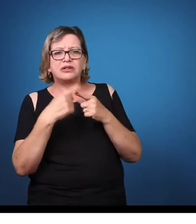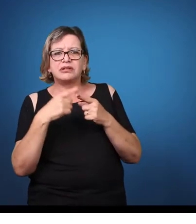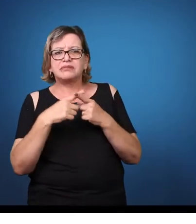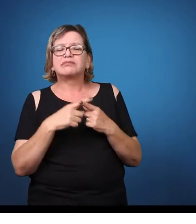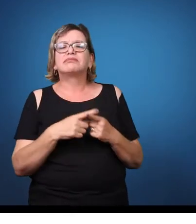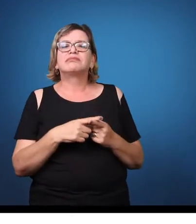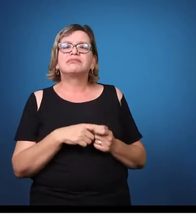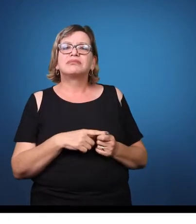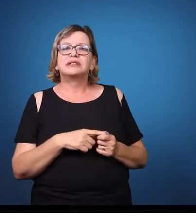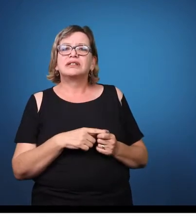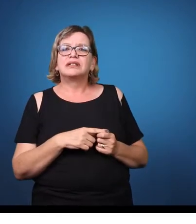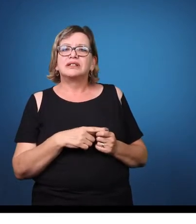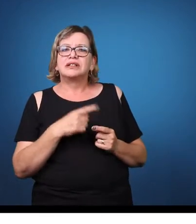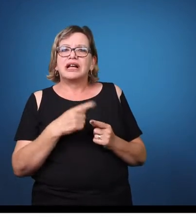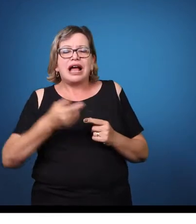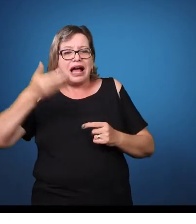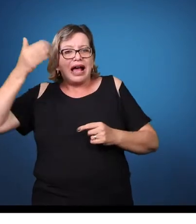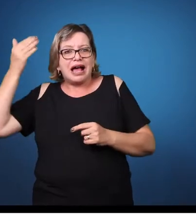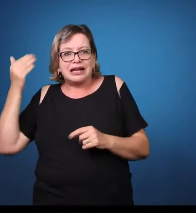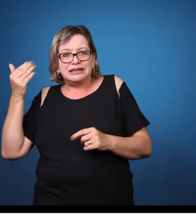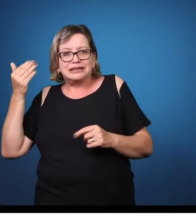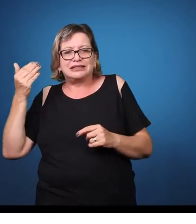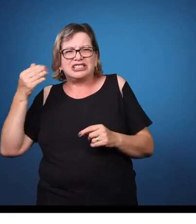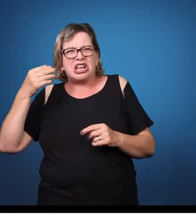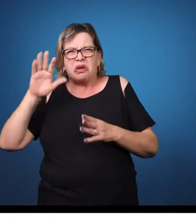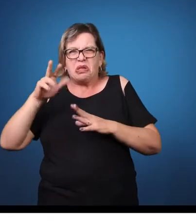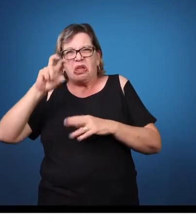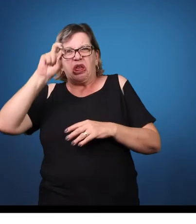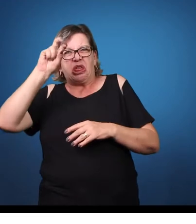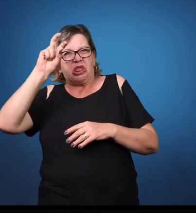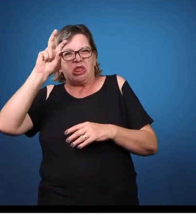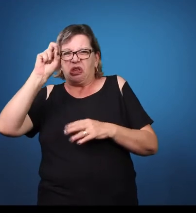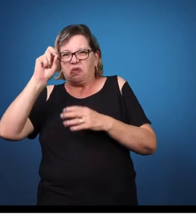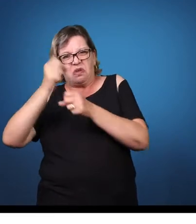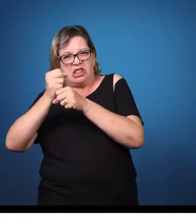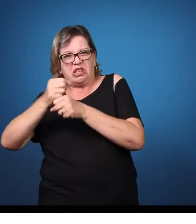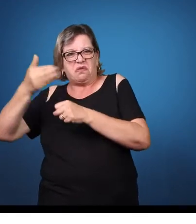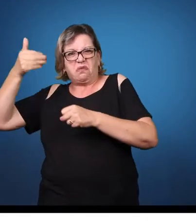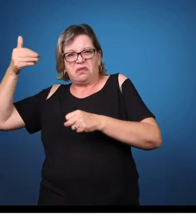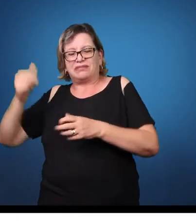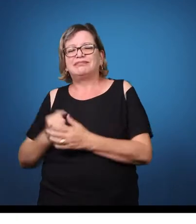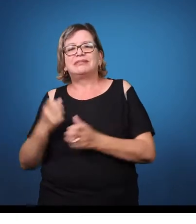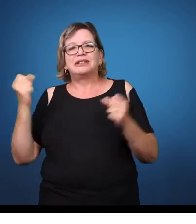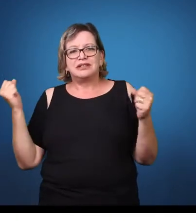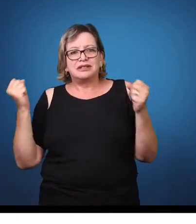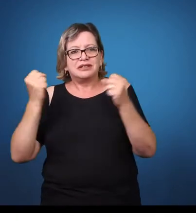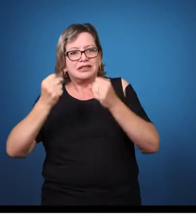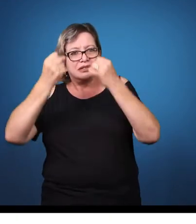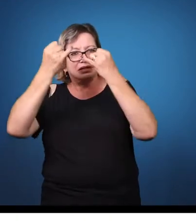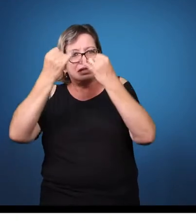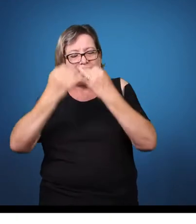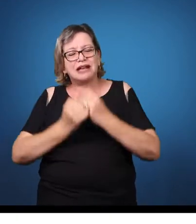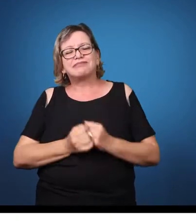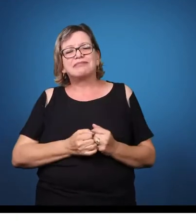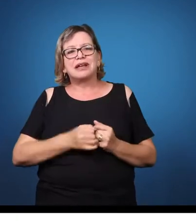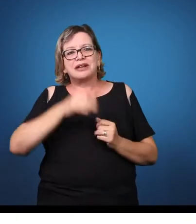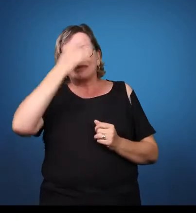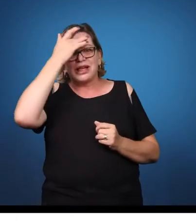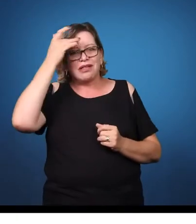poderia dizer assim, a pessoa que nascia com síndrome de Dow, ela ia viver pouco, não ia falar e não ia andar.